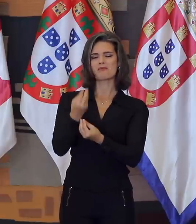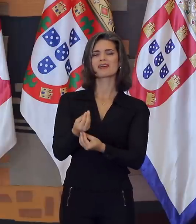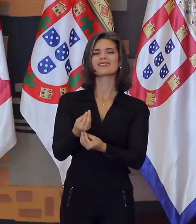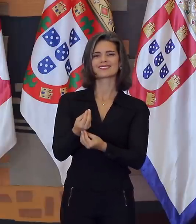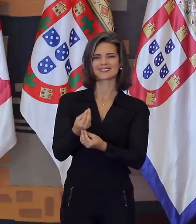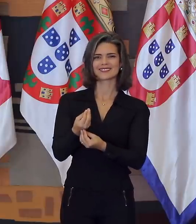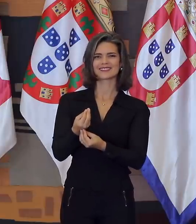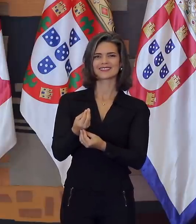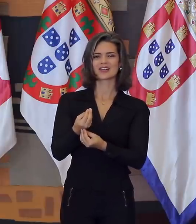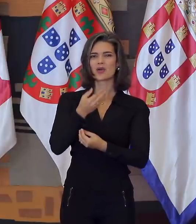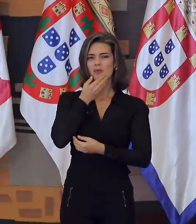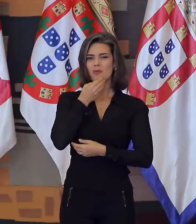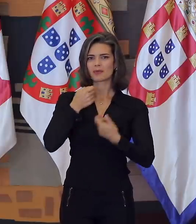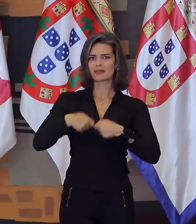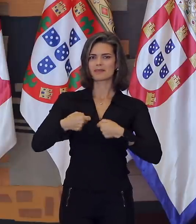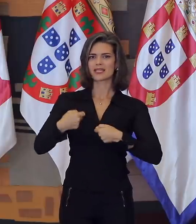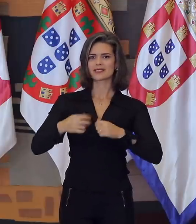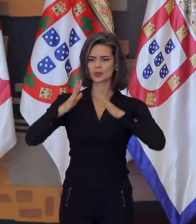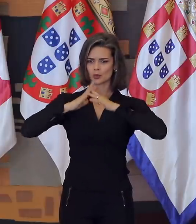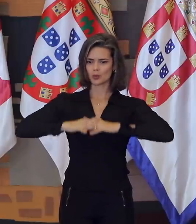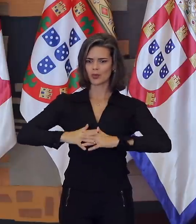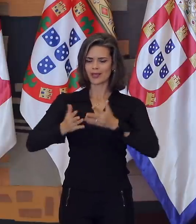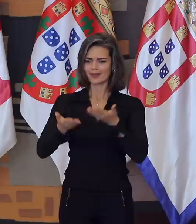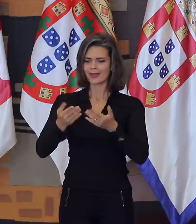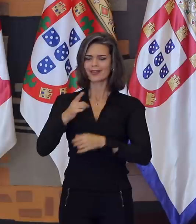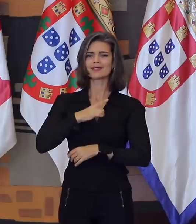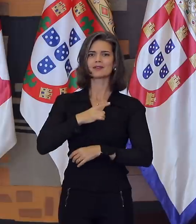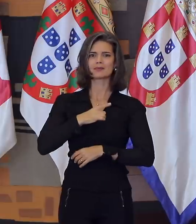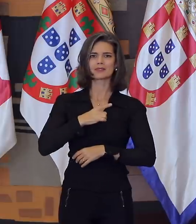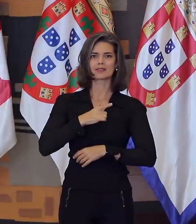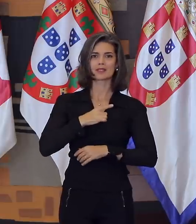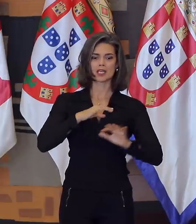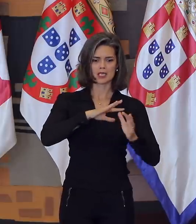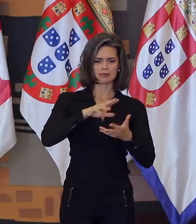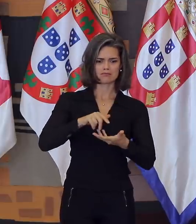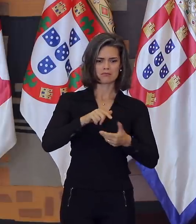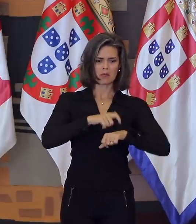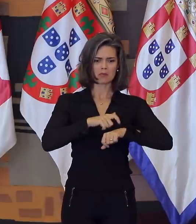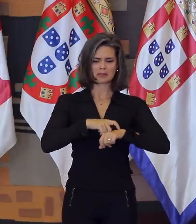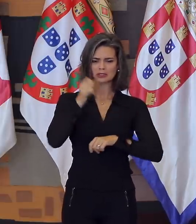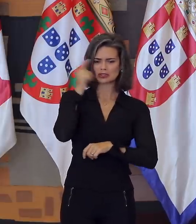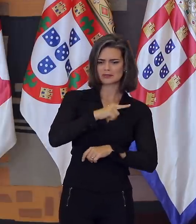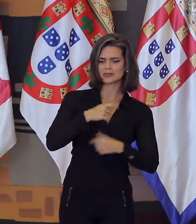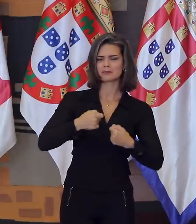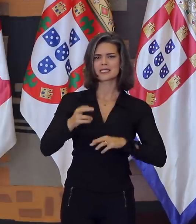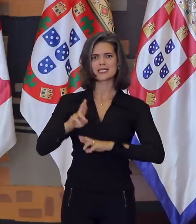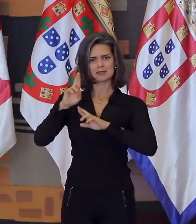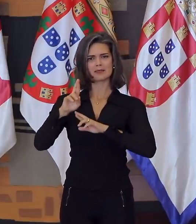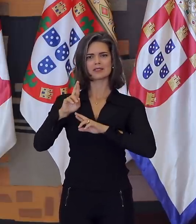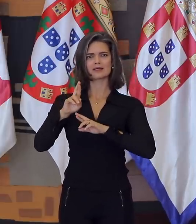ou melhor, um equilibrista, que consegue guardar a esperança em contextos absolutamente desfavoráveis, continua